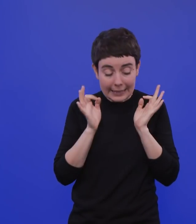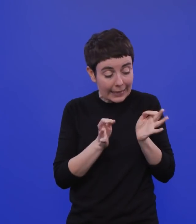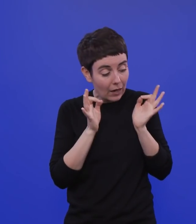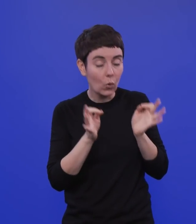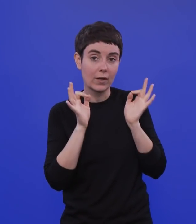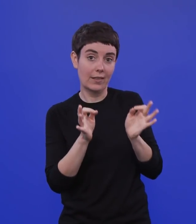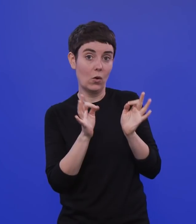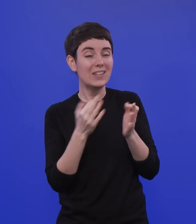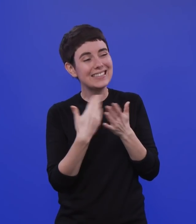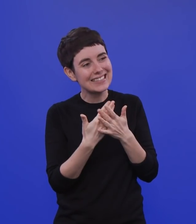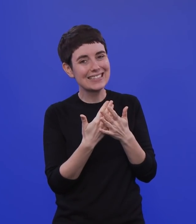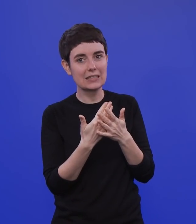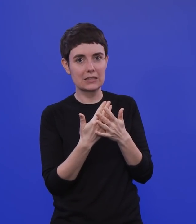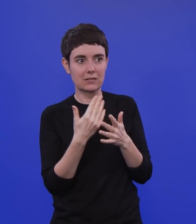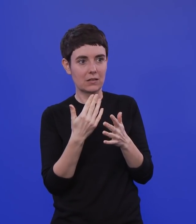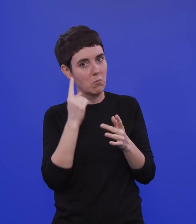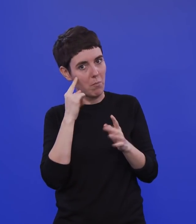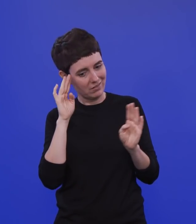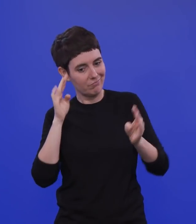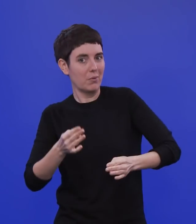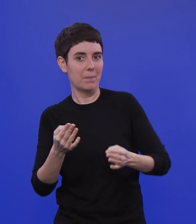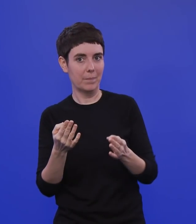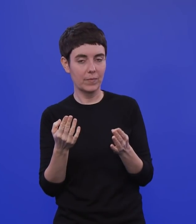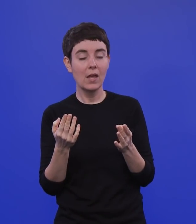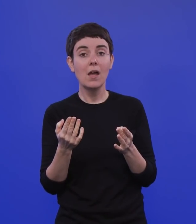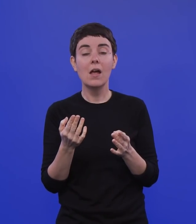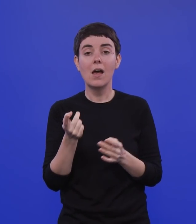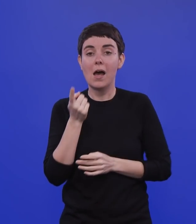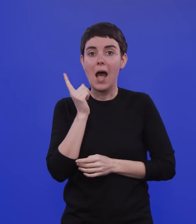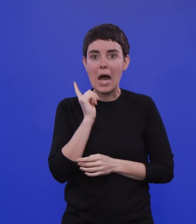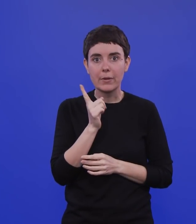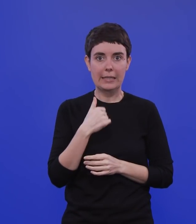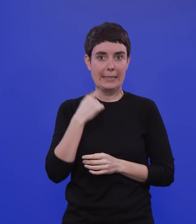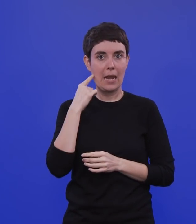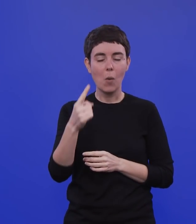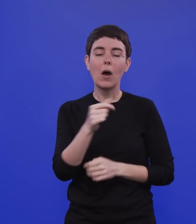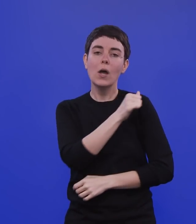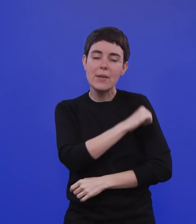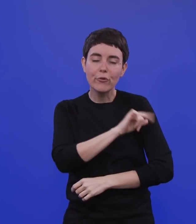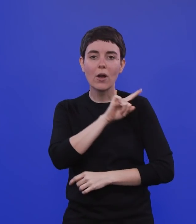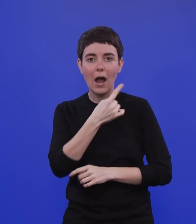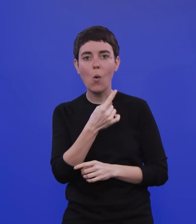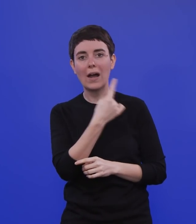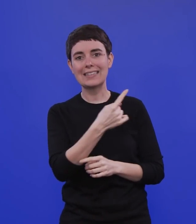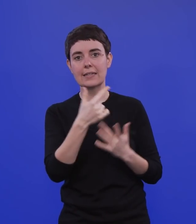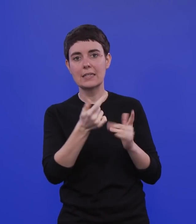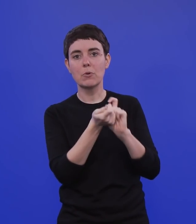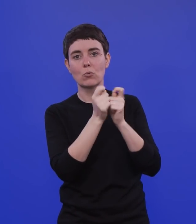Vordergrund. Aber wie gesagt, ich gehe fest davon aus, dass die Impfung auch diese 1,1,7-Mutante abhält.